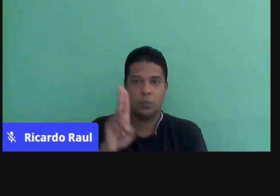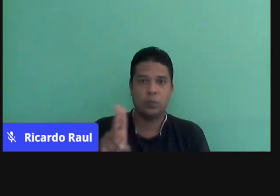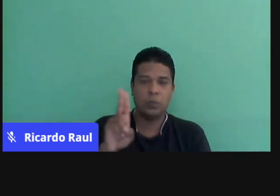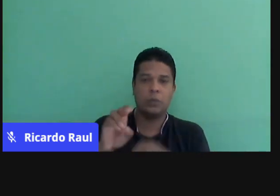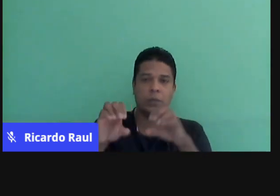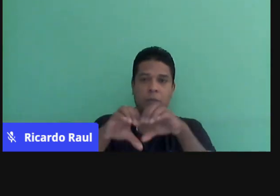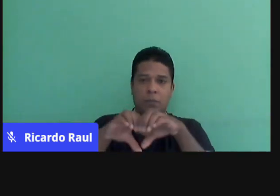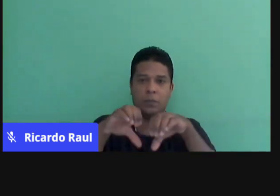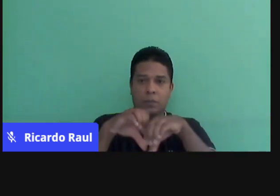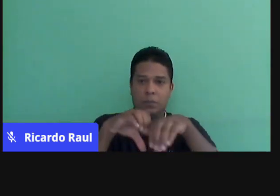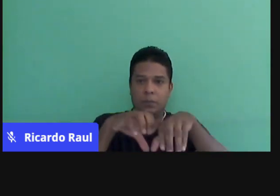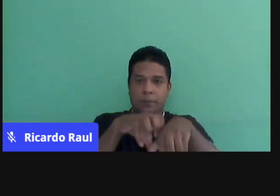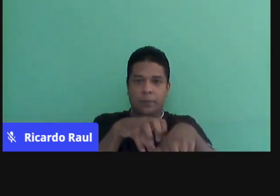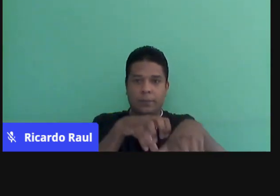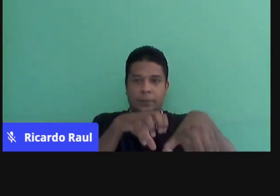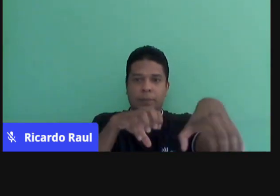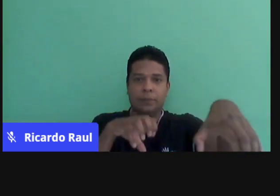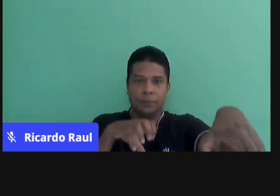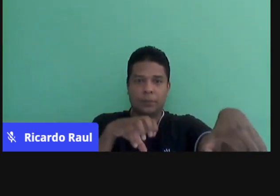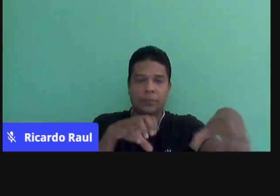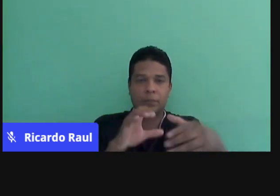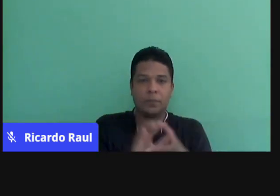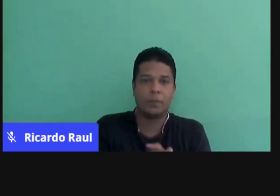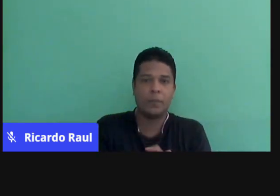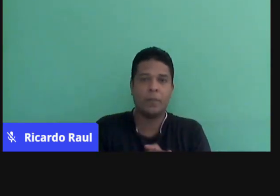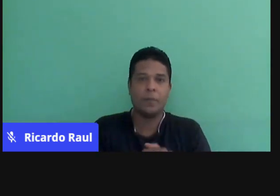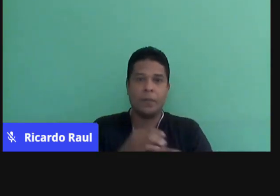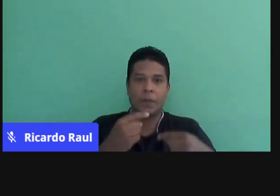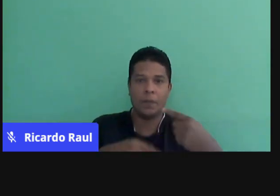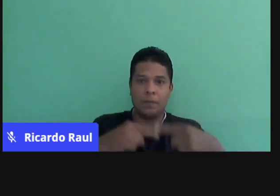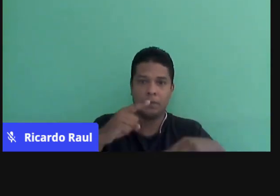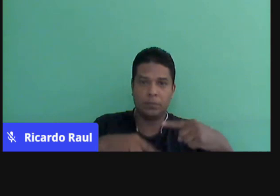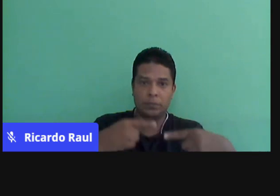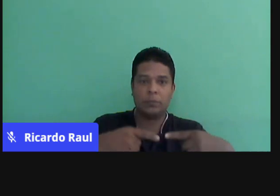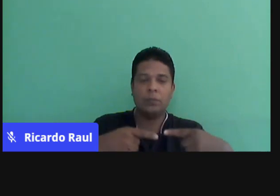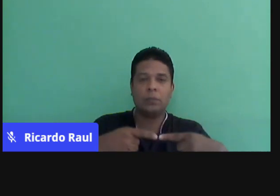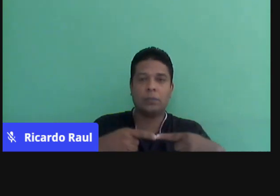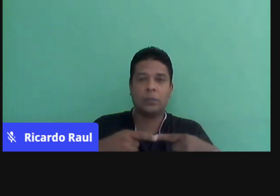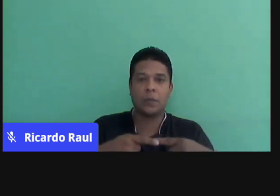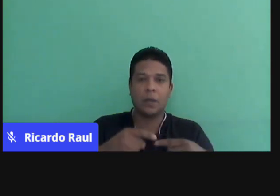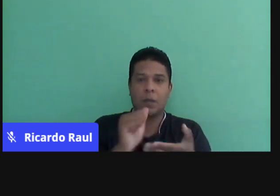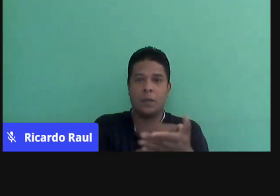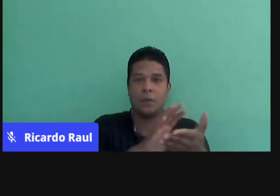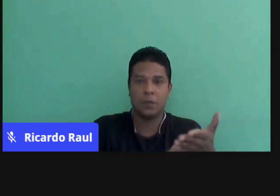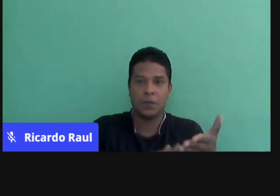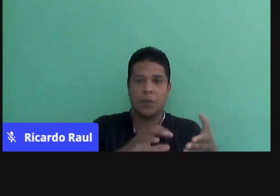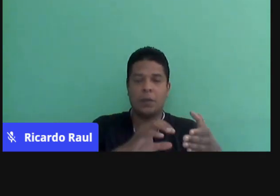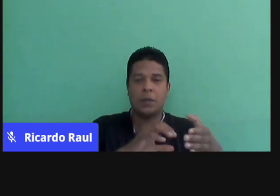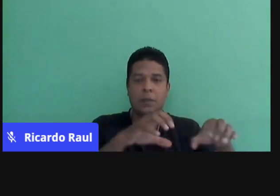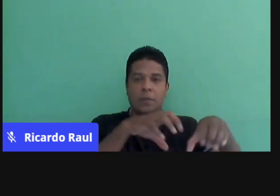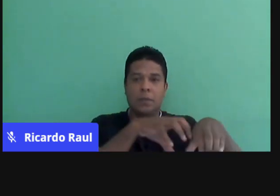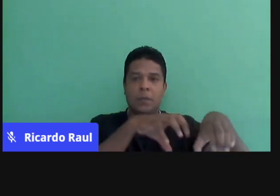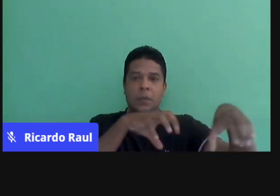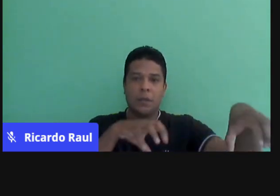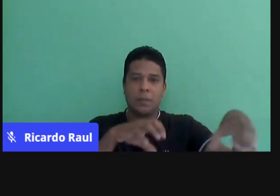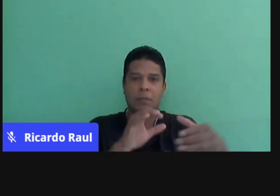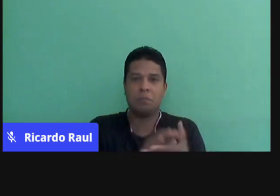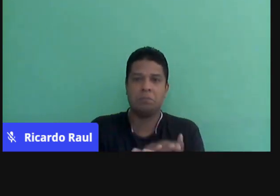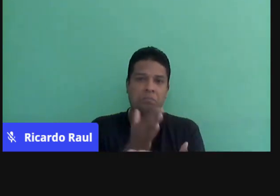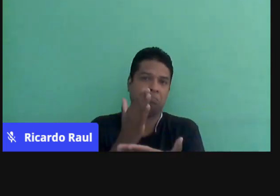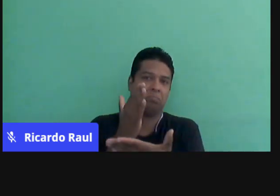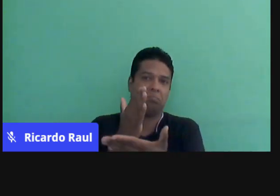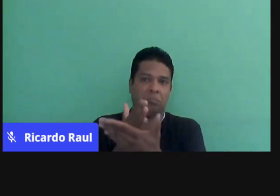políticas de rede, da rede, para monitorar as atividades remotas. Então, mais ou menos a metade